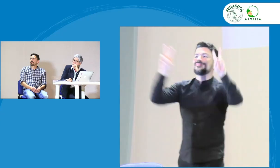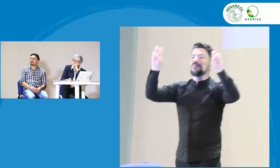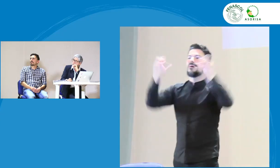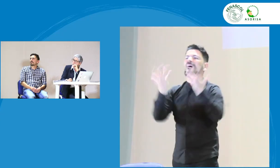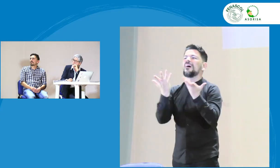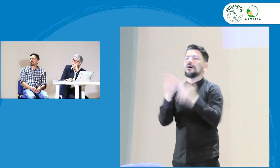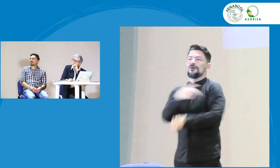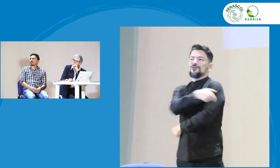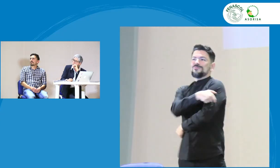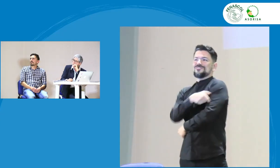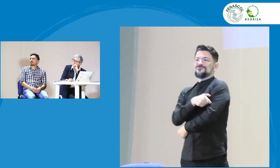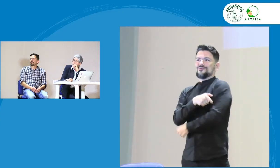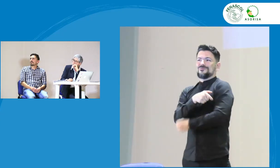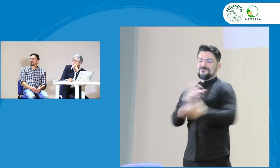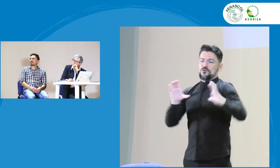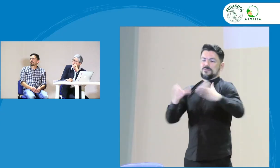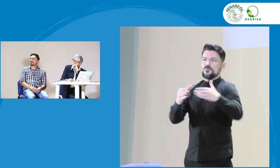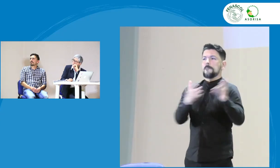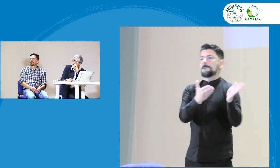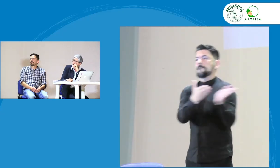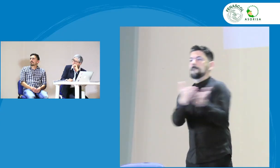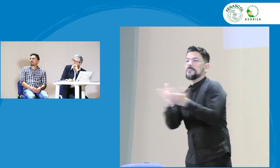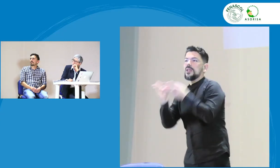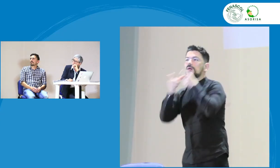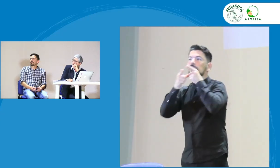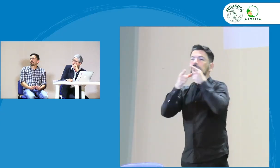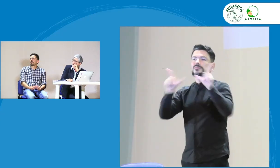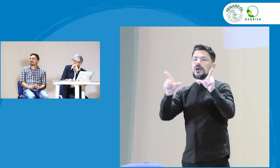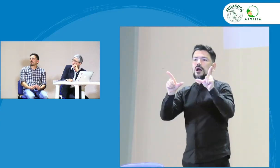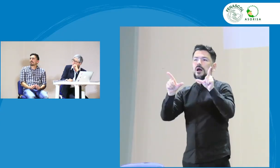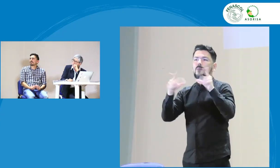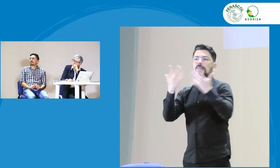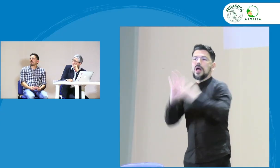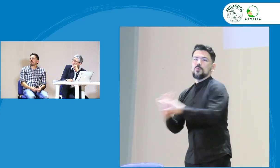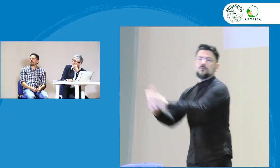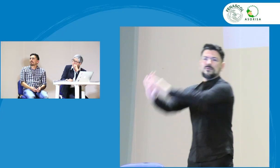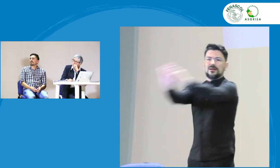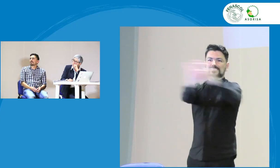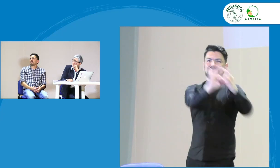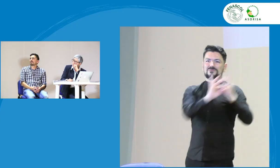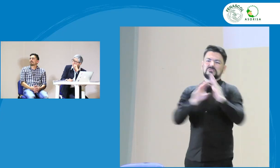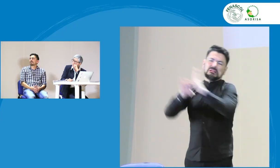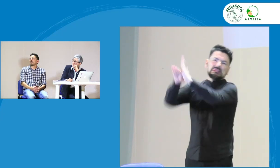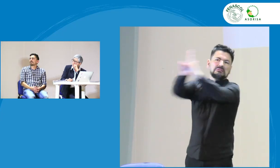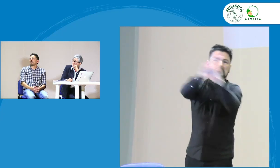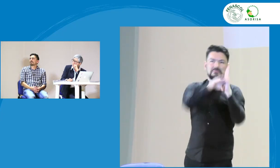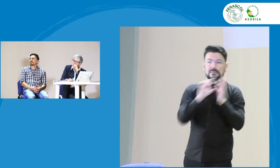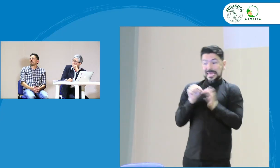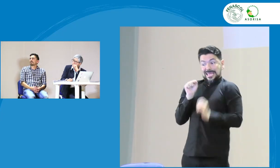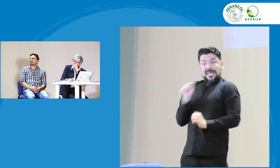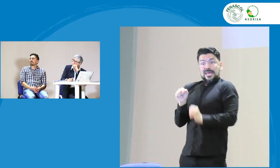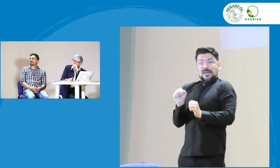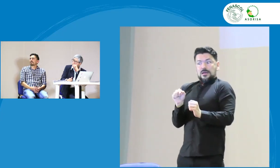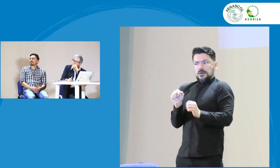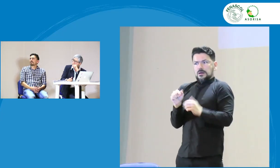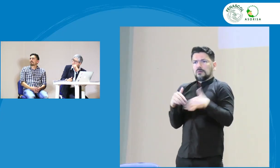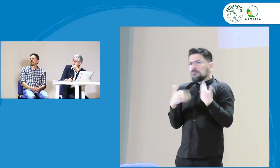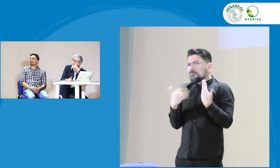ustedes saben, ¿verdad? Esta ley nos habla sobre la comisión del Comité de Planeación Lingüística para